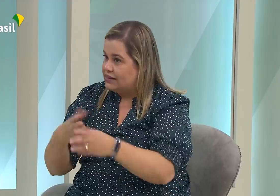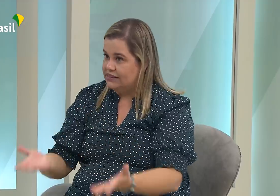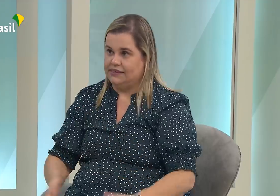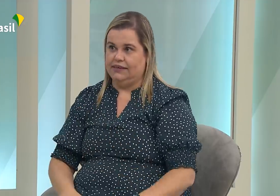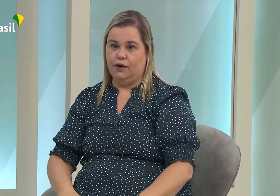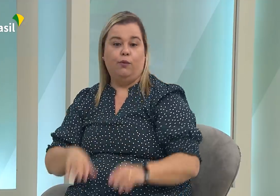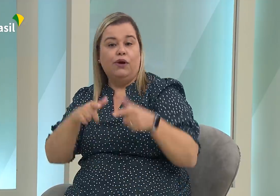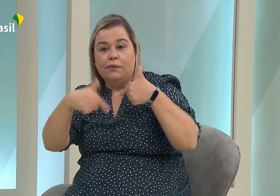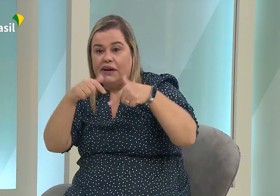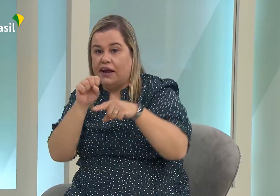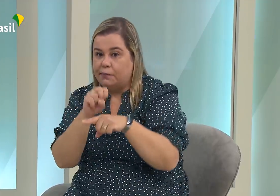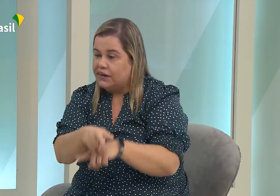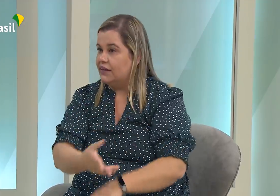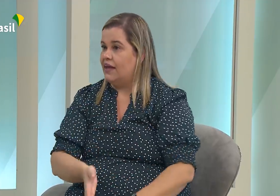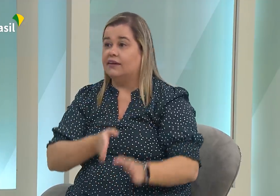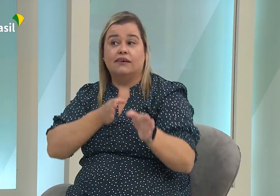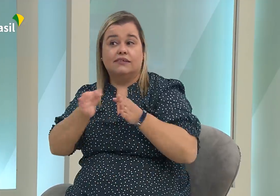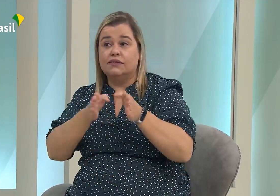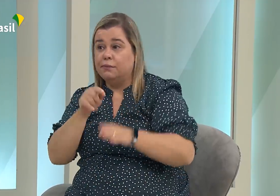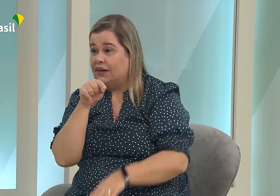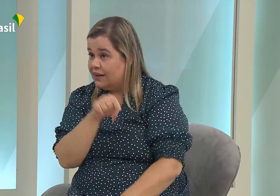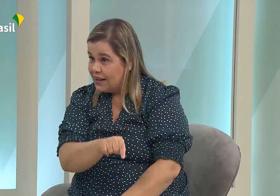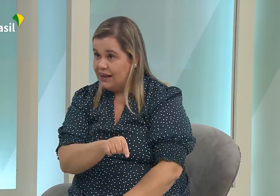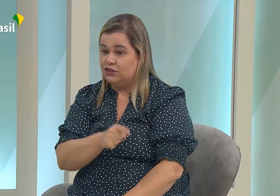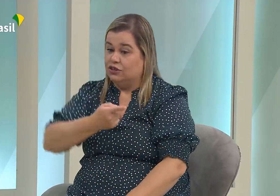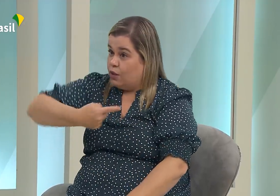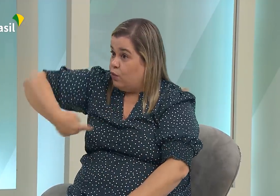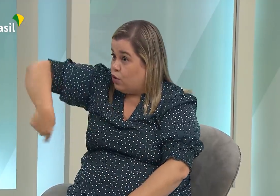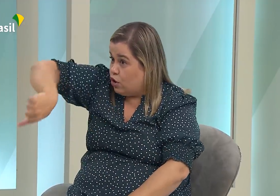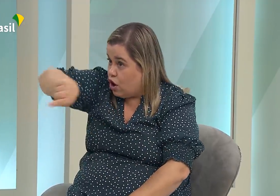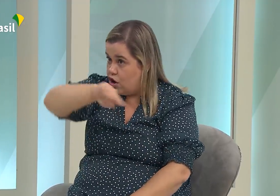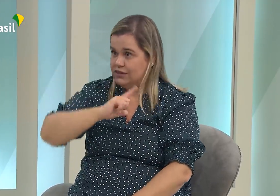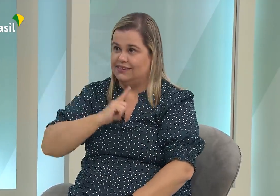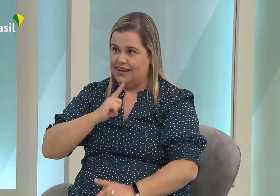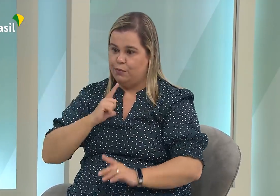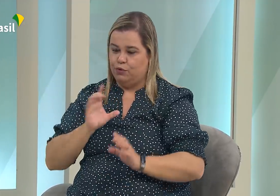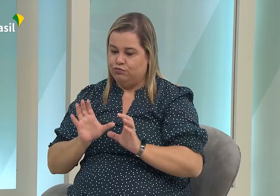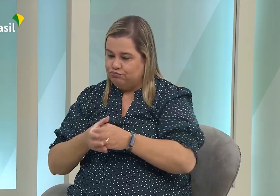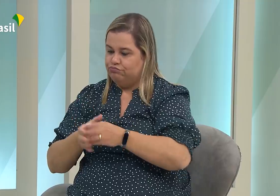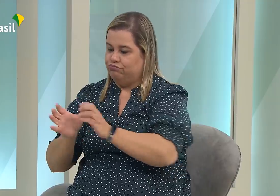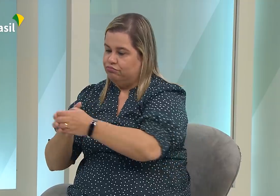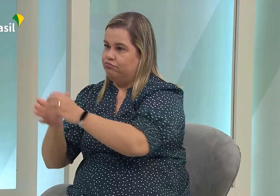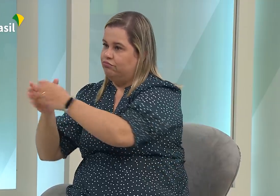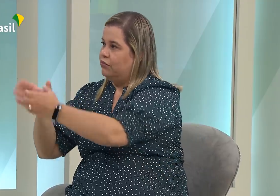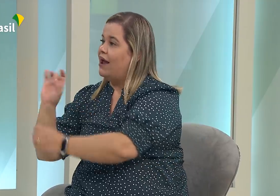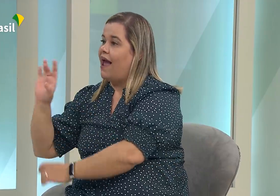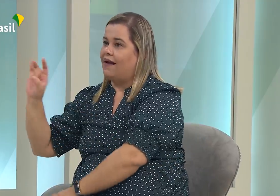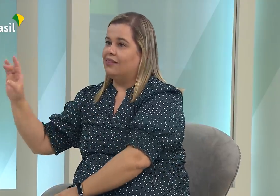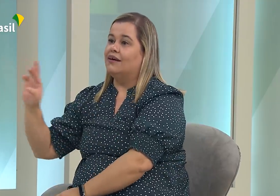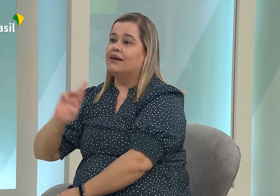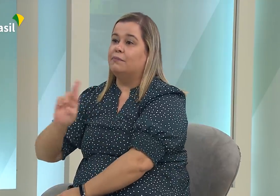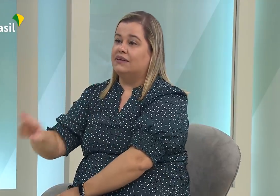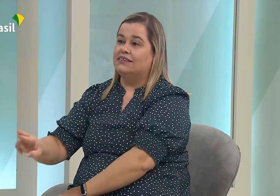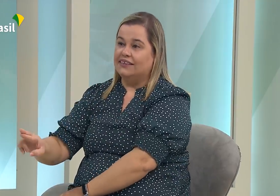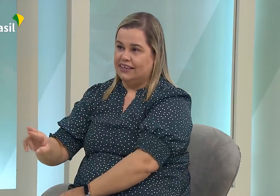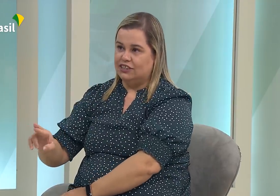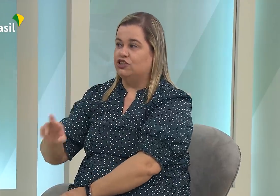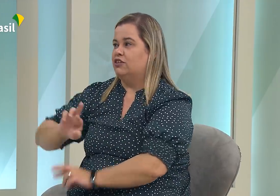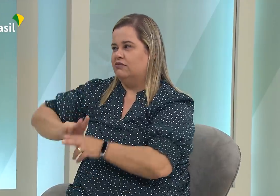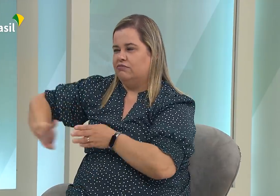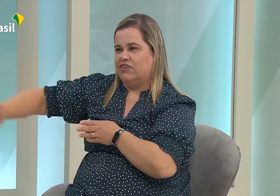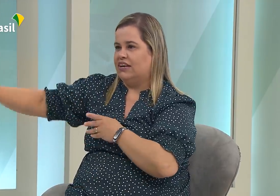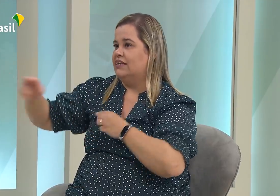Mas e na área da educação? E na área de empregabilidade? De acessibilidade? Então, nós temos diferentes